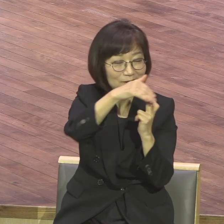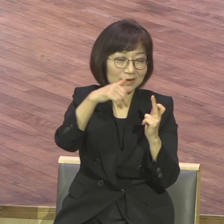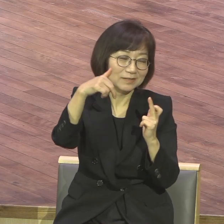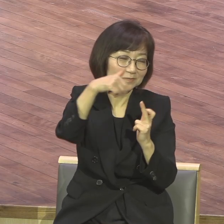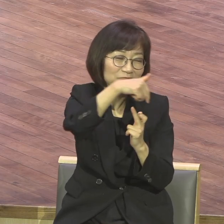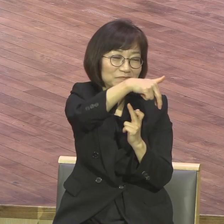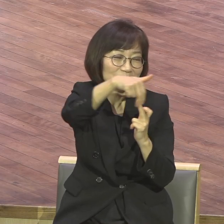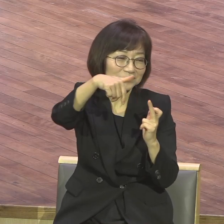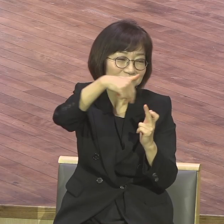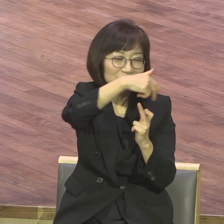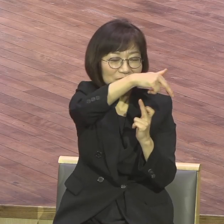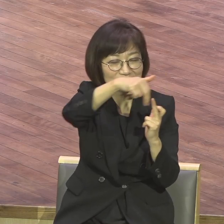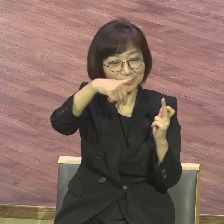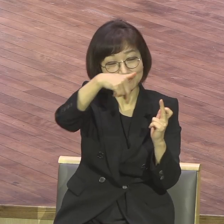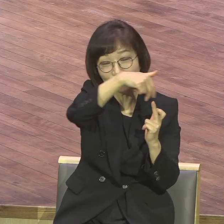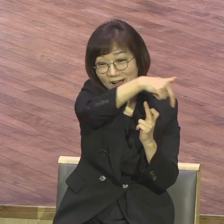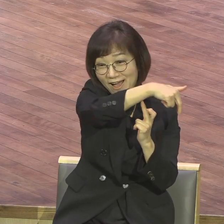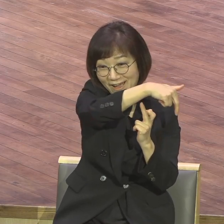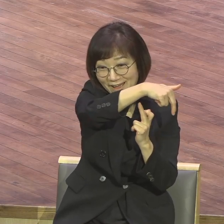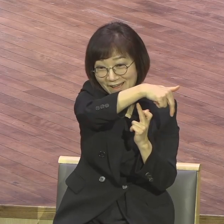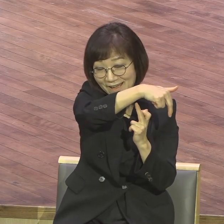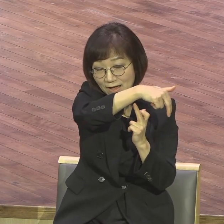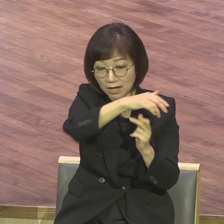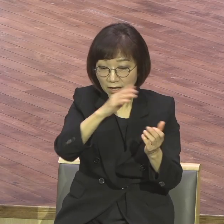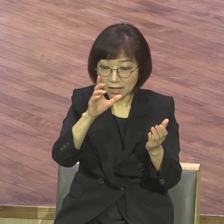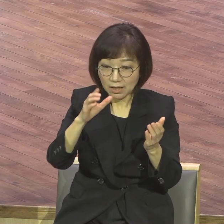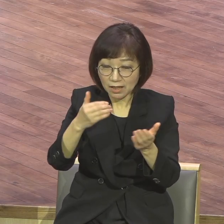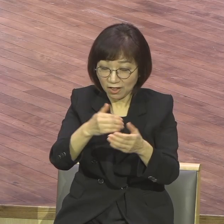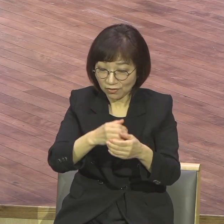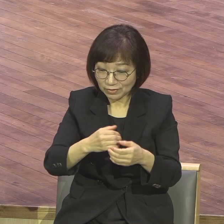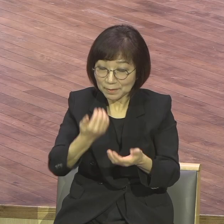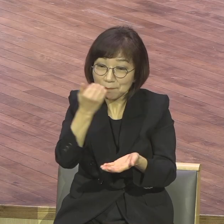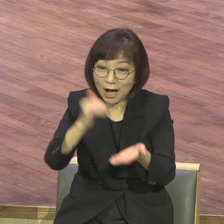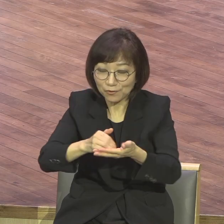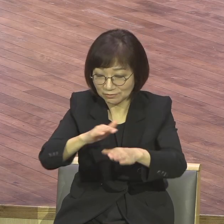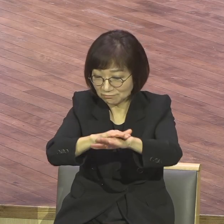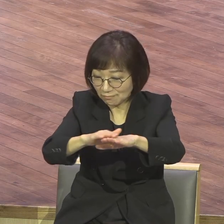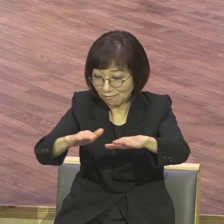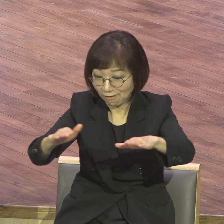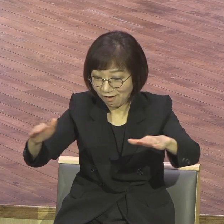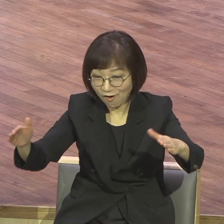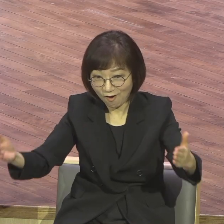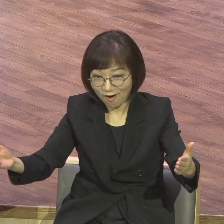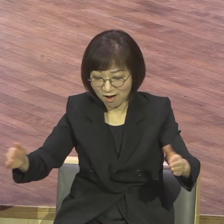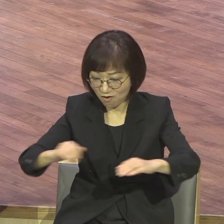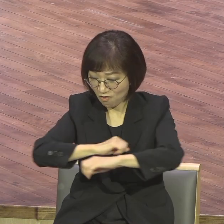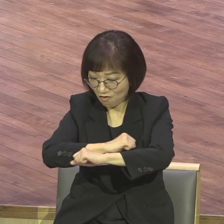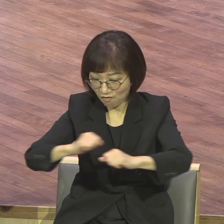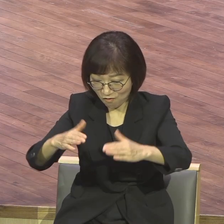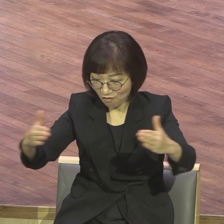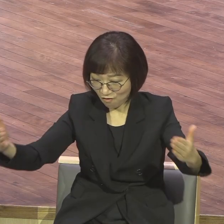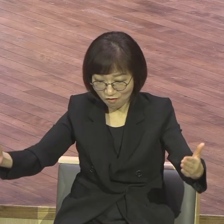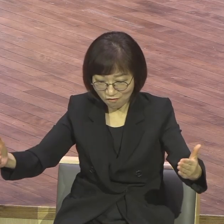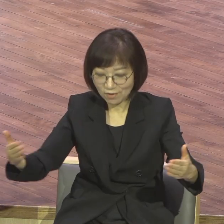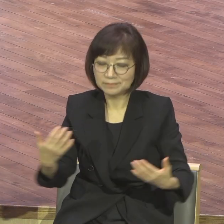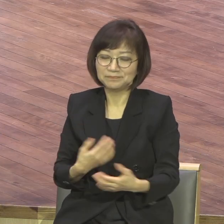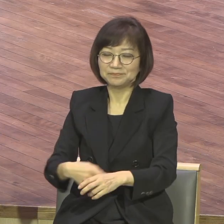넙직한 바위가 있어서 거기 걸터 앉아서 마을에 아름다운 마을의